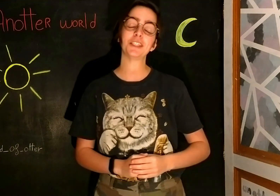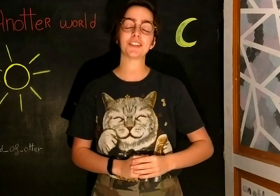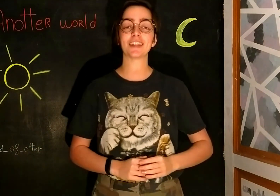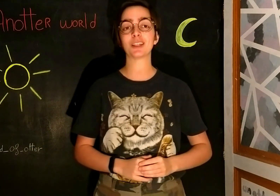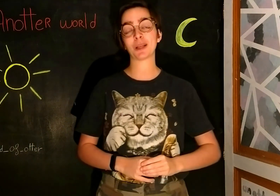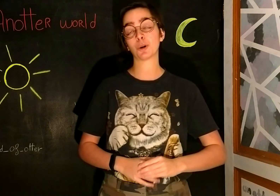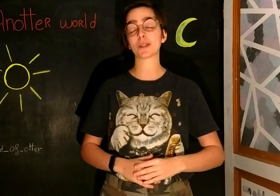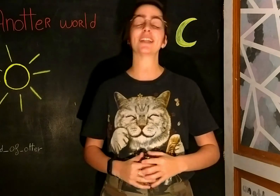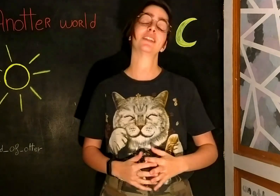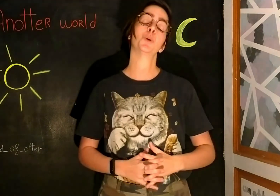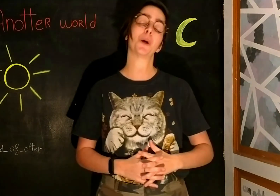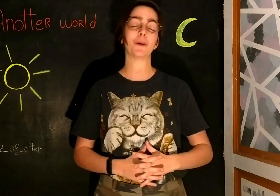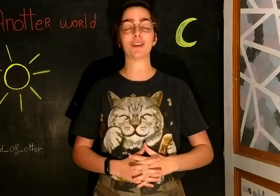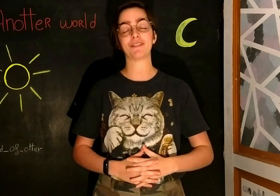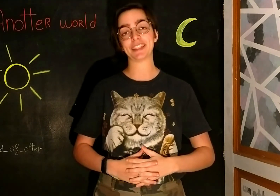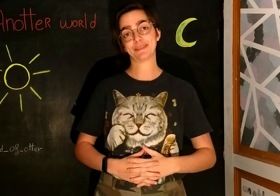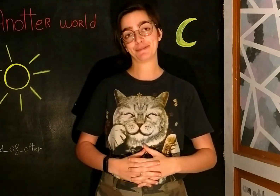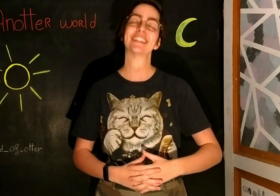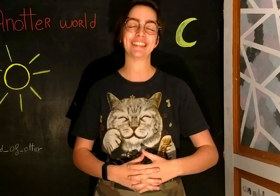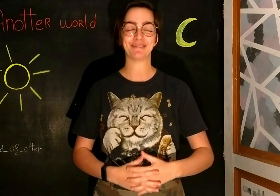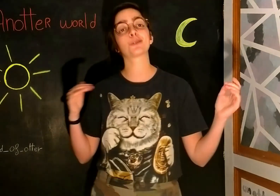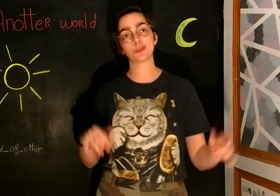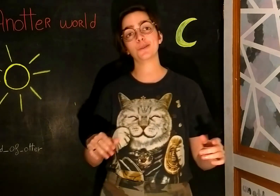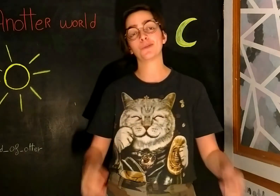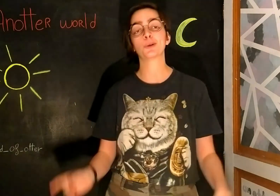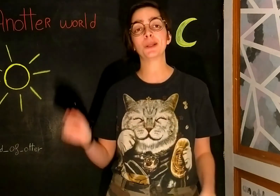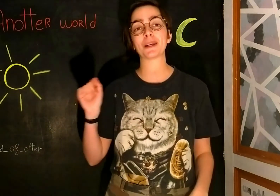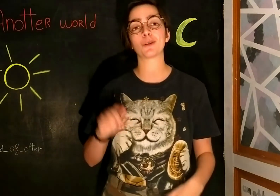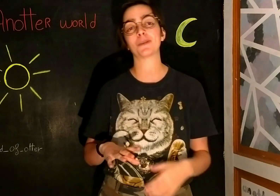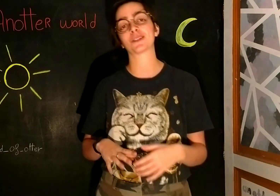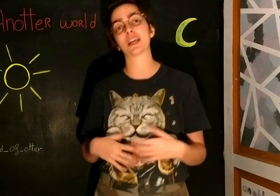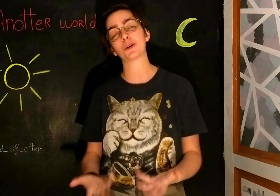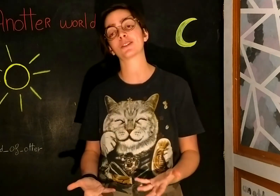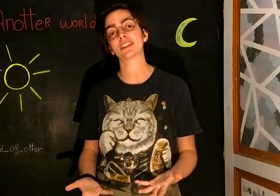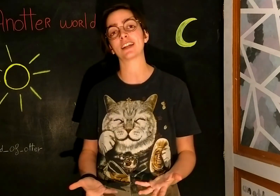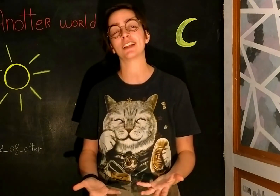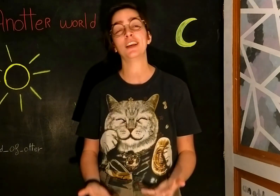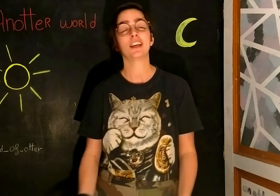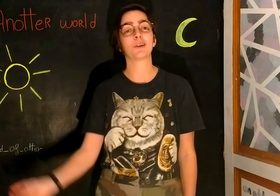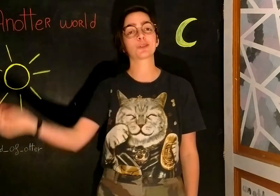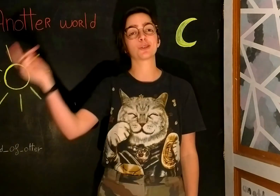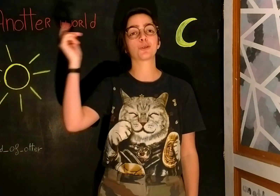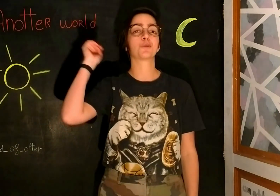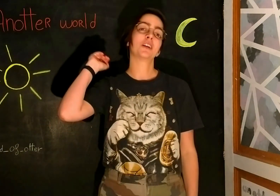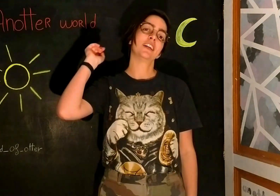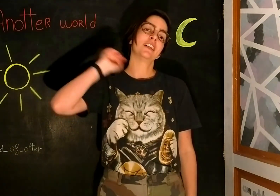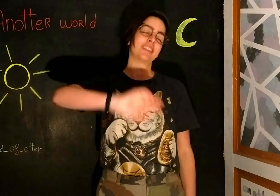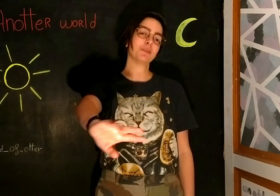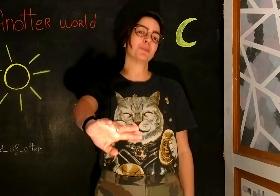méchanceté dans les commentaires sinon pour porter les fesses. Merci. Sur ce, n'oublie pas de boire parce que c'est important de se rater et on se retrouve samedi